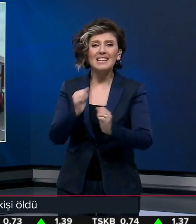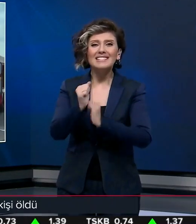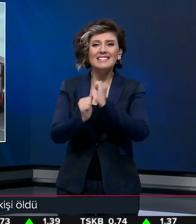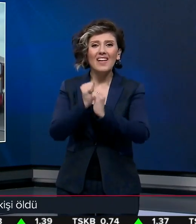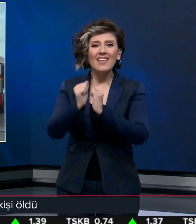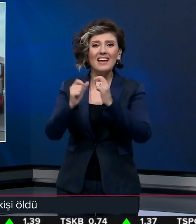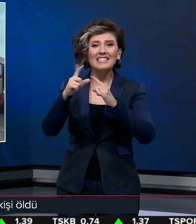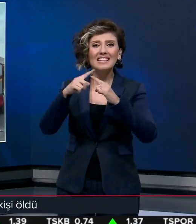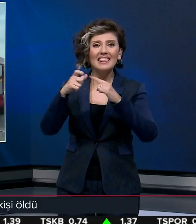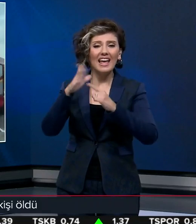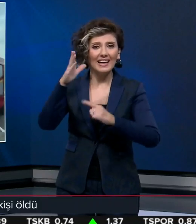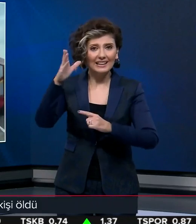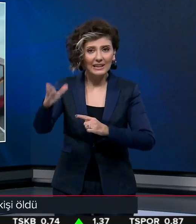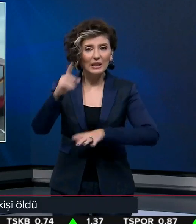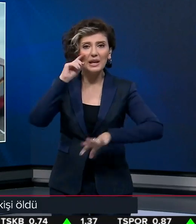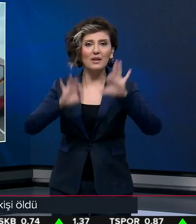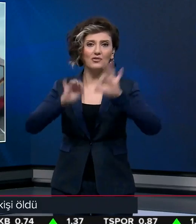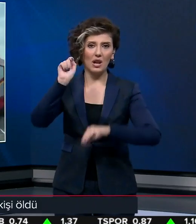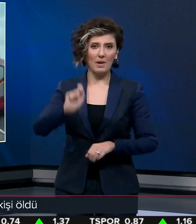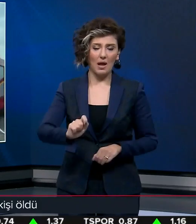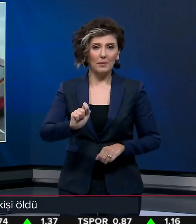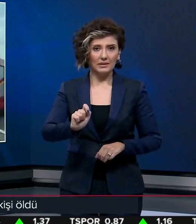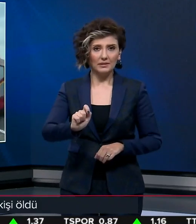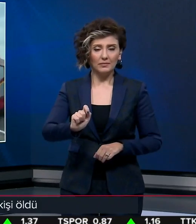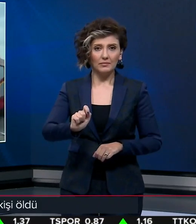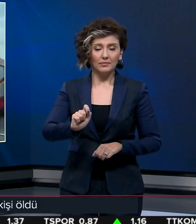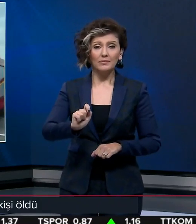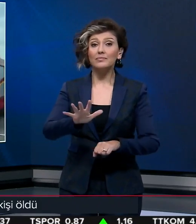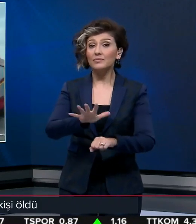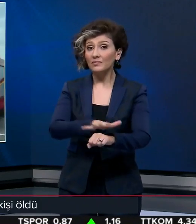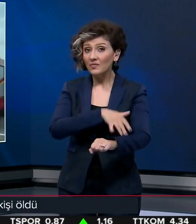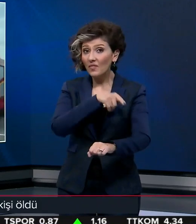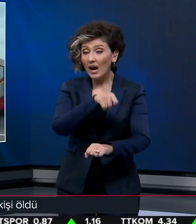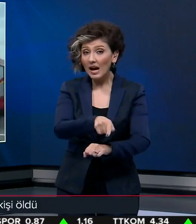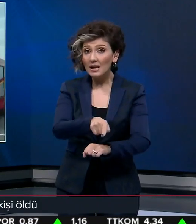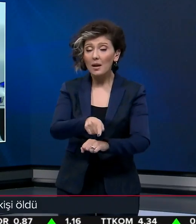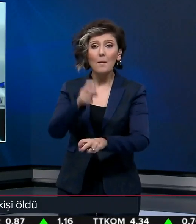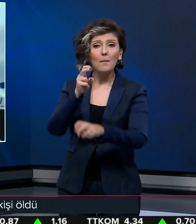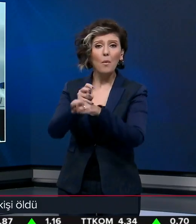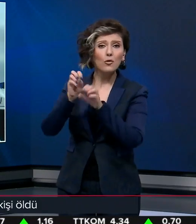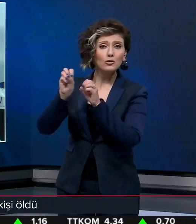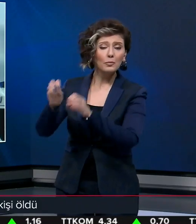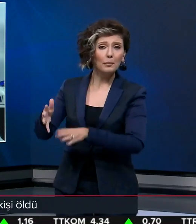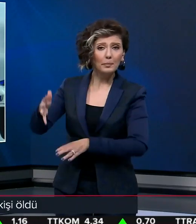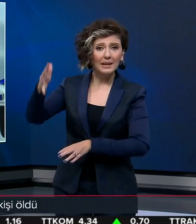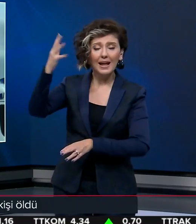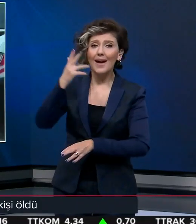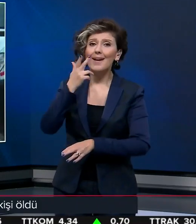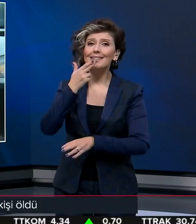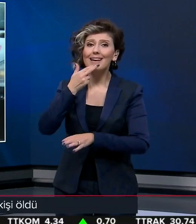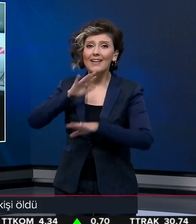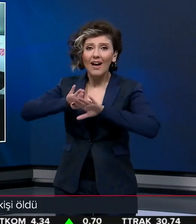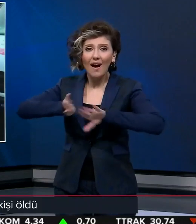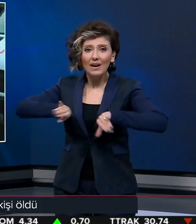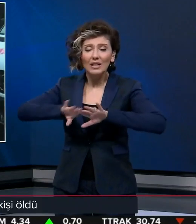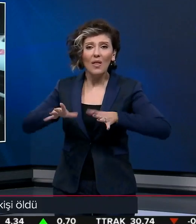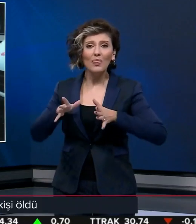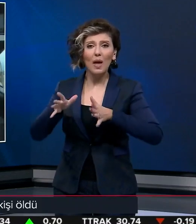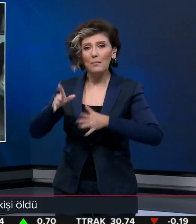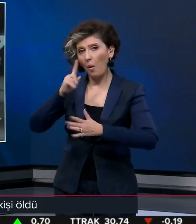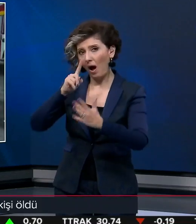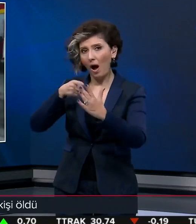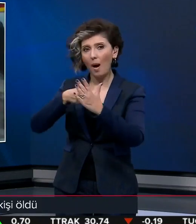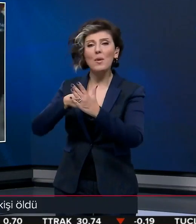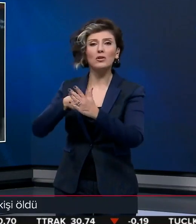sitesine gitti, incelemelerde bulundu. Şahin metruk binanın kağıt ayrıştırma ve depolama